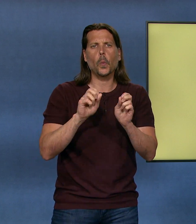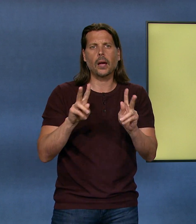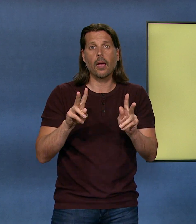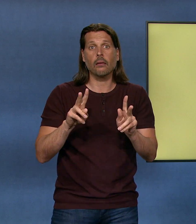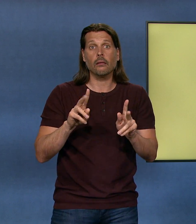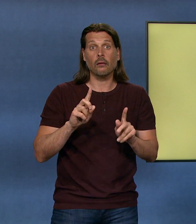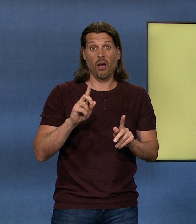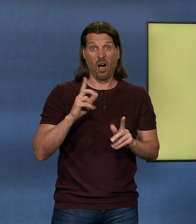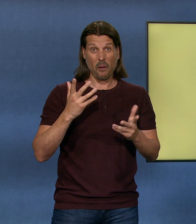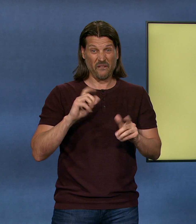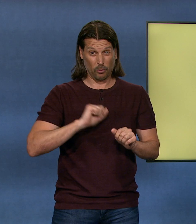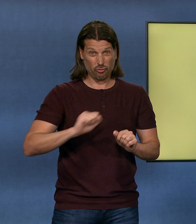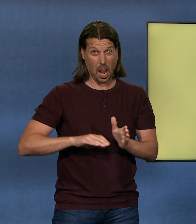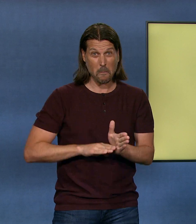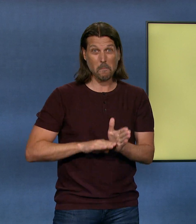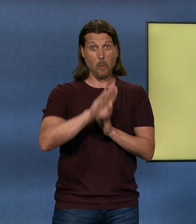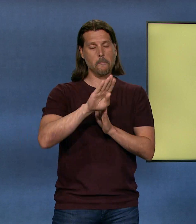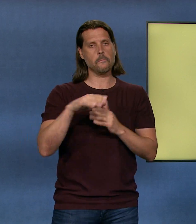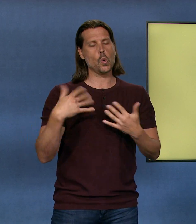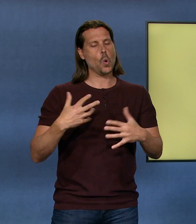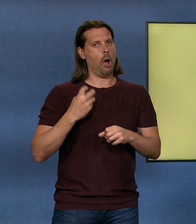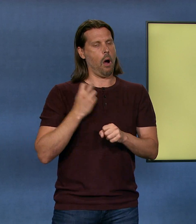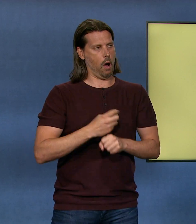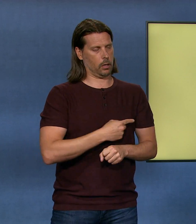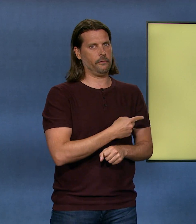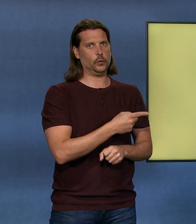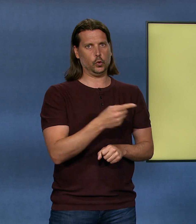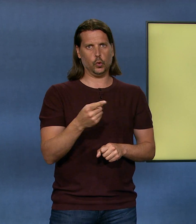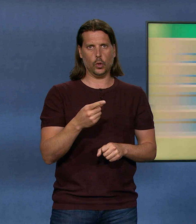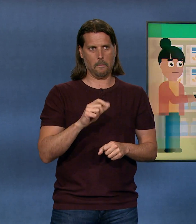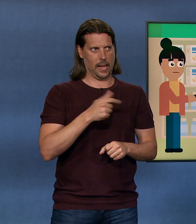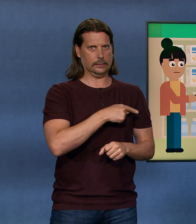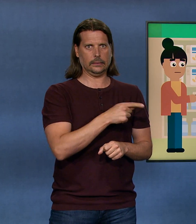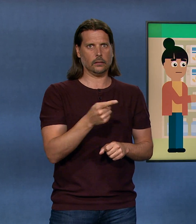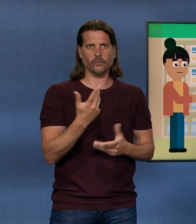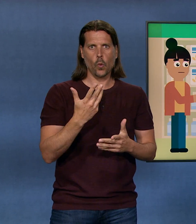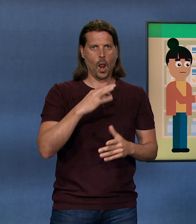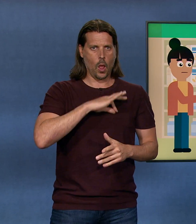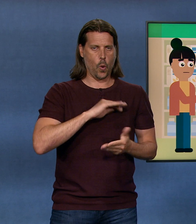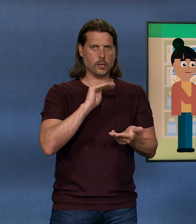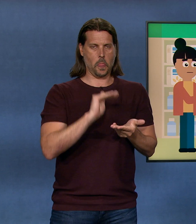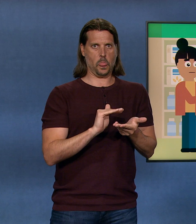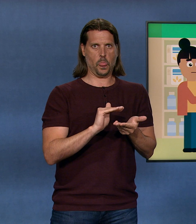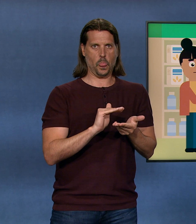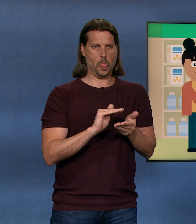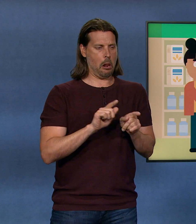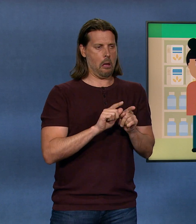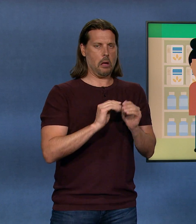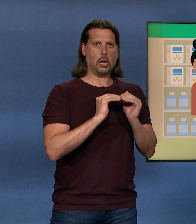Schwieriger wird es, wenn sie sehr schnell und stark ansteigen. Vor allem für Menschen mit tiefem Lohn. Ihr